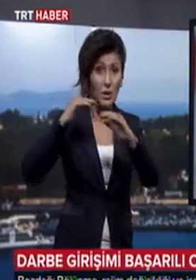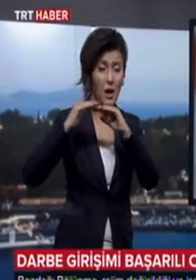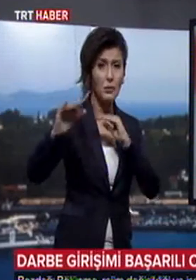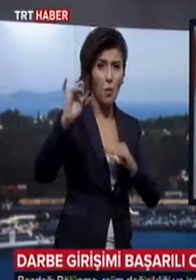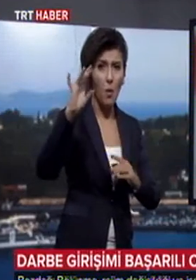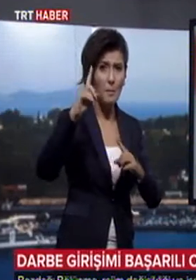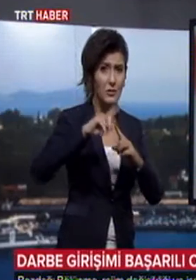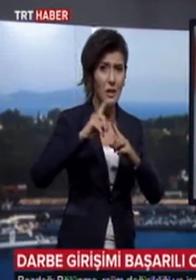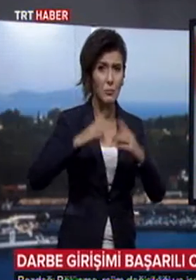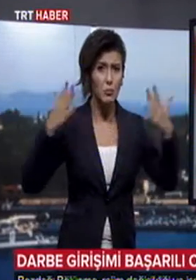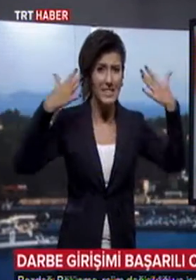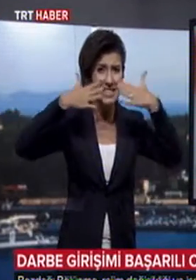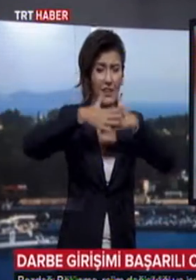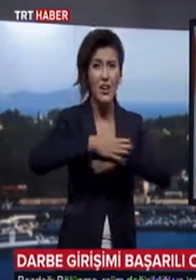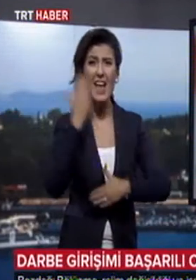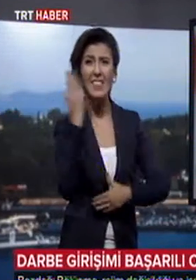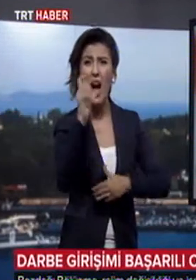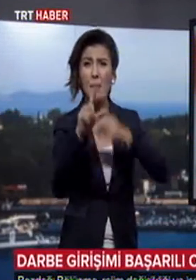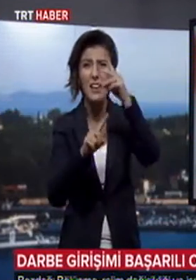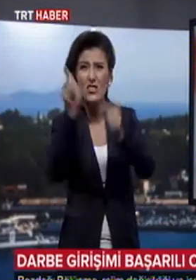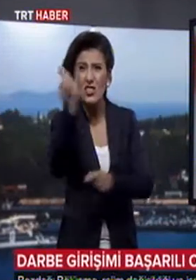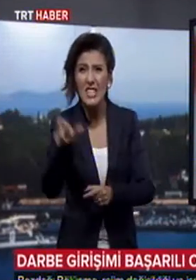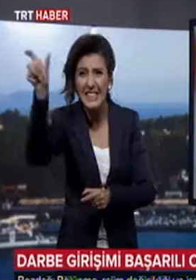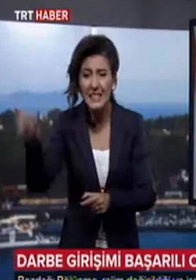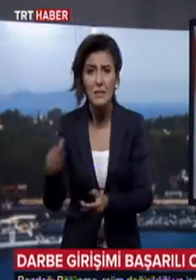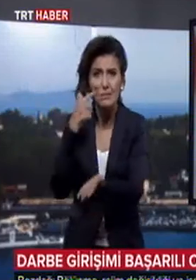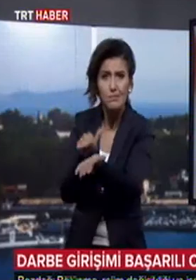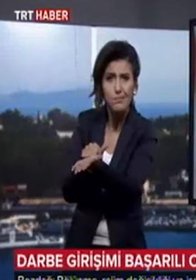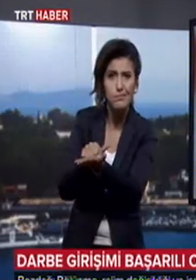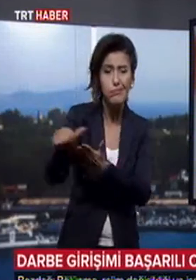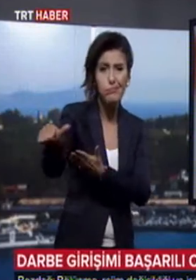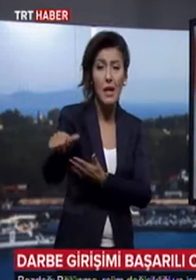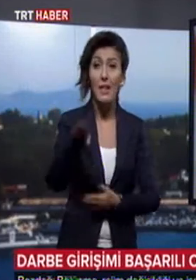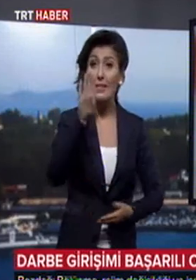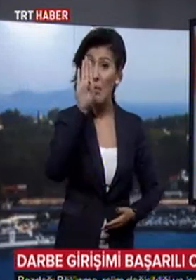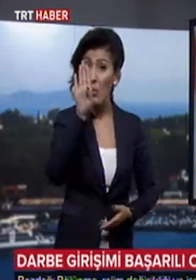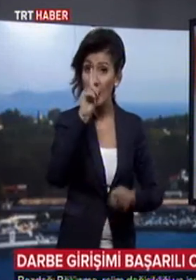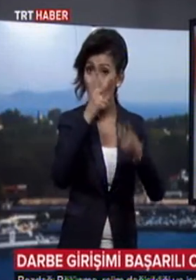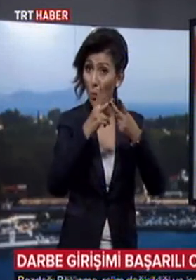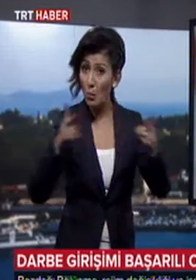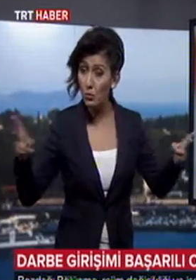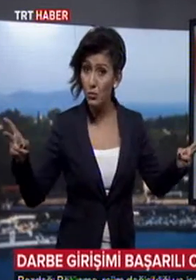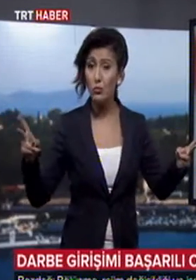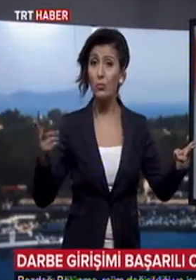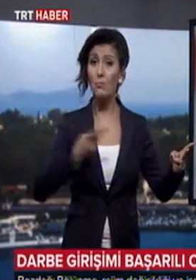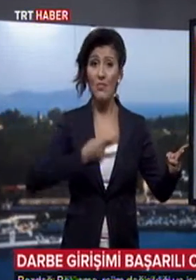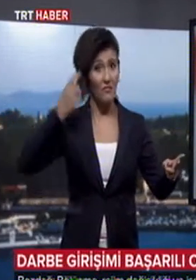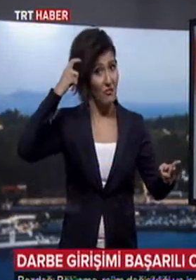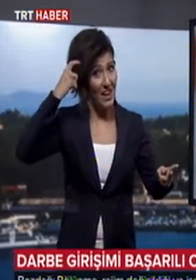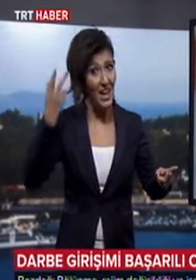Türk halkının 15 Temmuz gecesi darbecileri yenerek demokrasiyi, özgürlüklerini, iradesini ve hukuk devletini koruduğunu